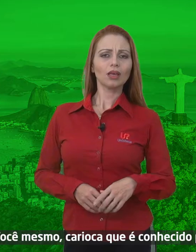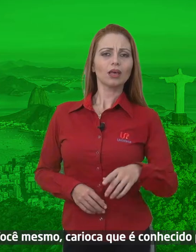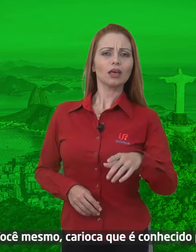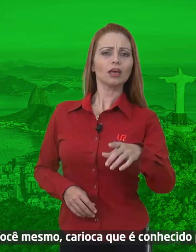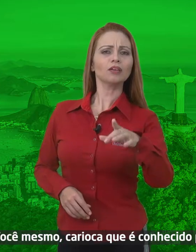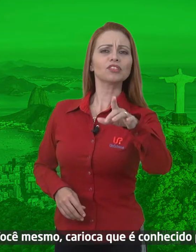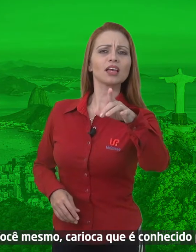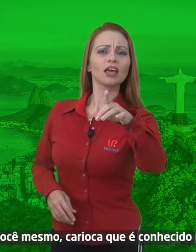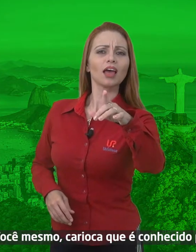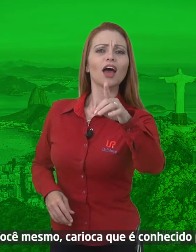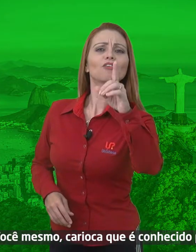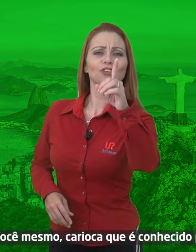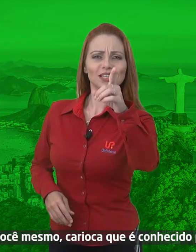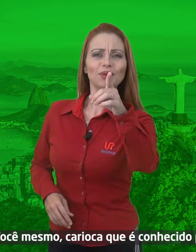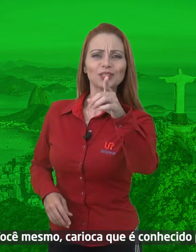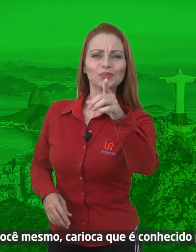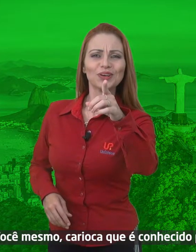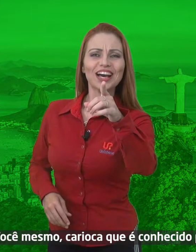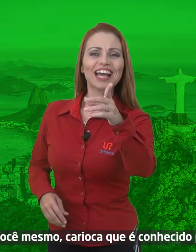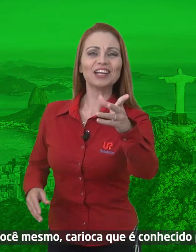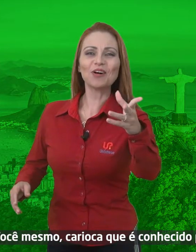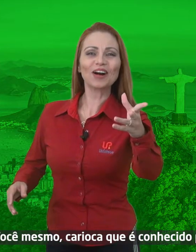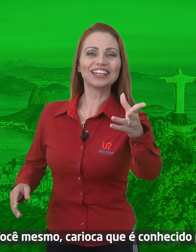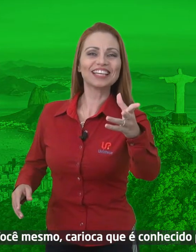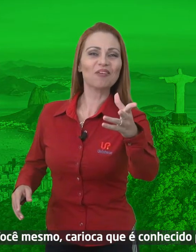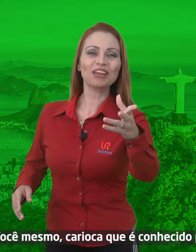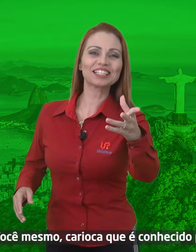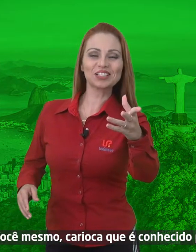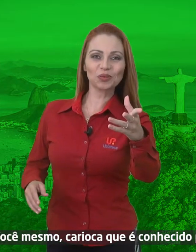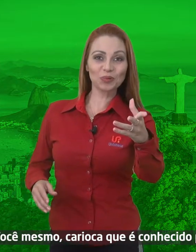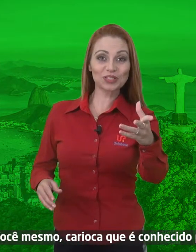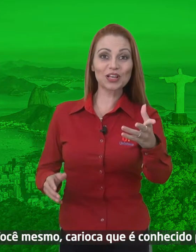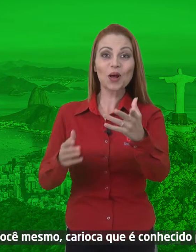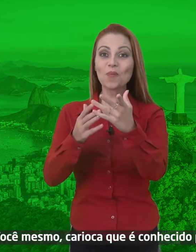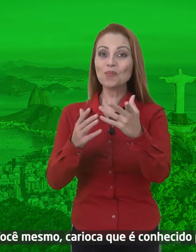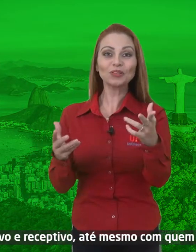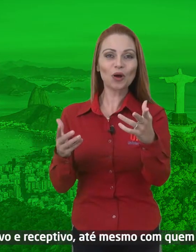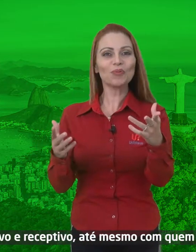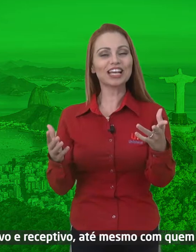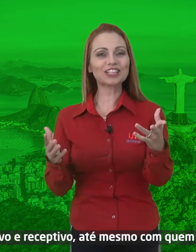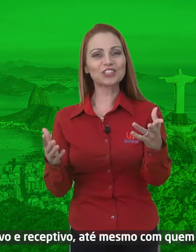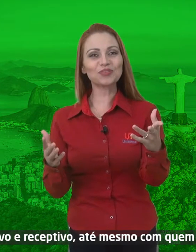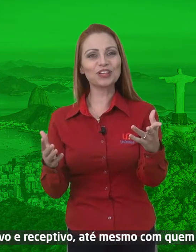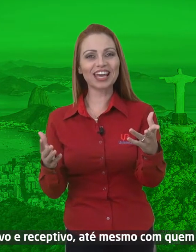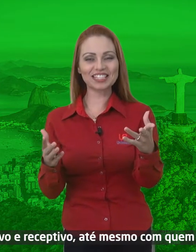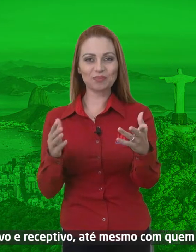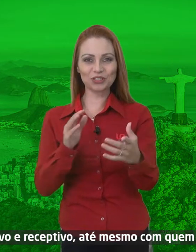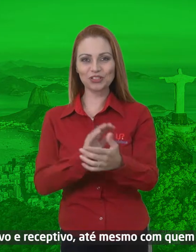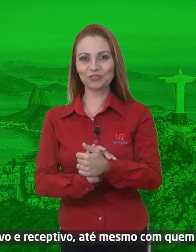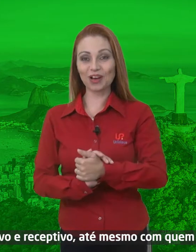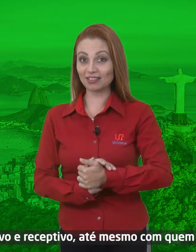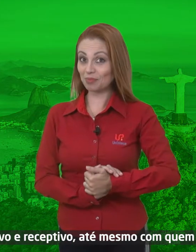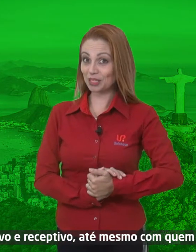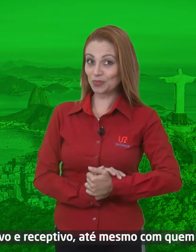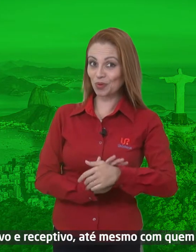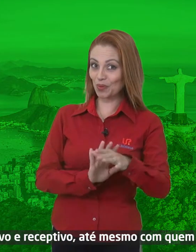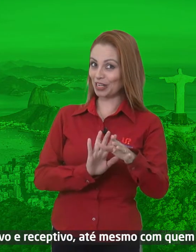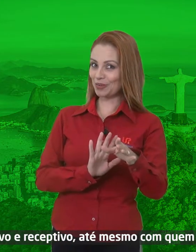E você? Você mesmo, carioca que é conhecido por ser muito comunicativo e receptivo, até mesmo com quem não